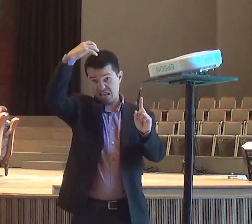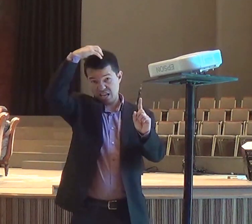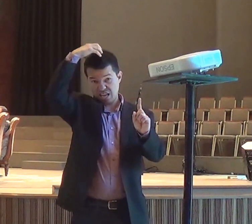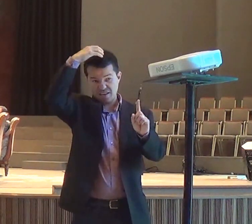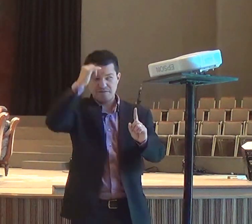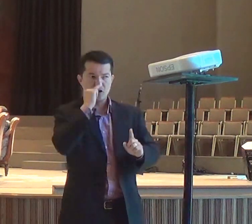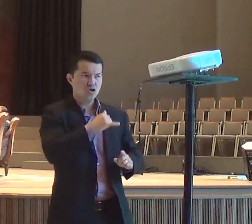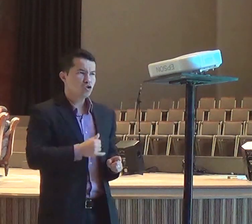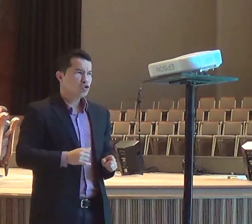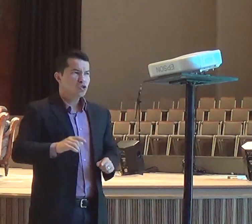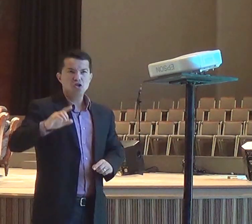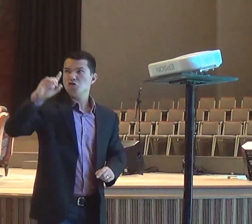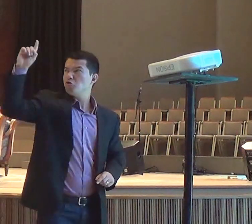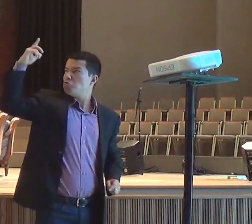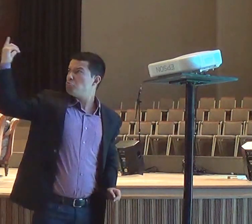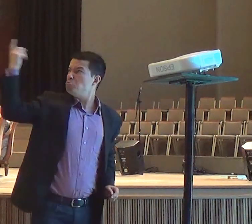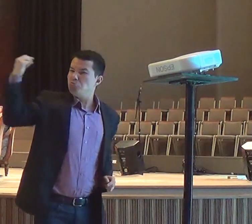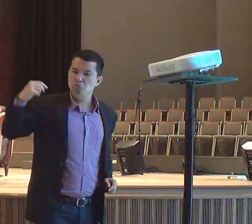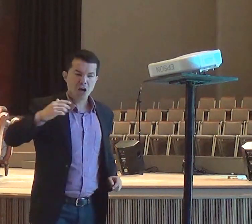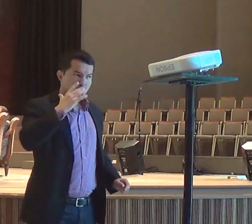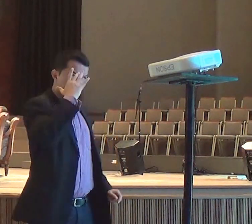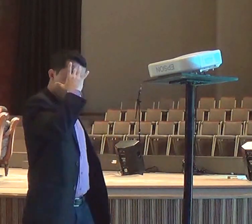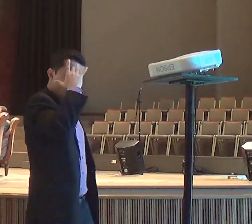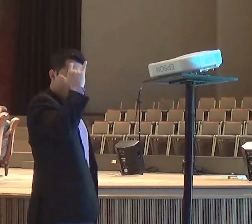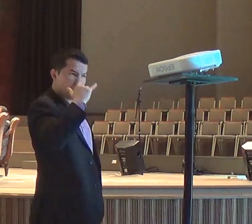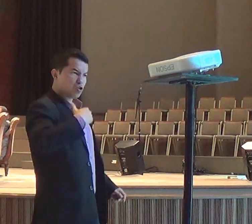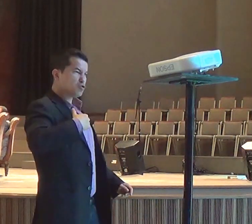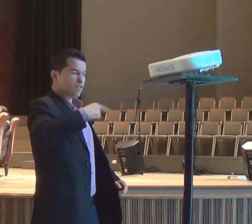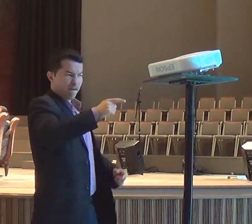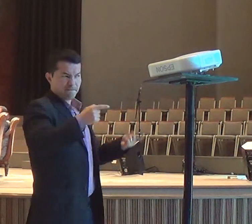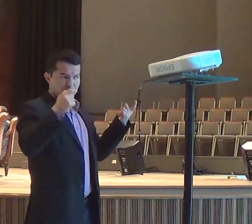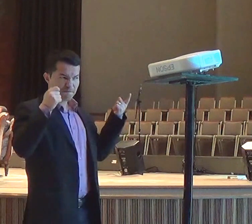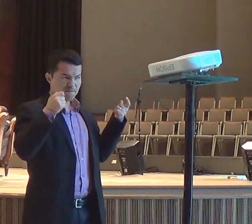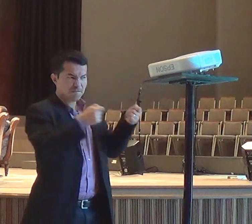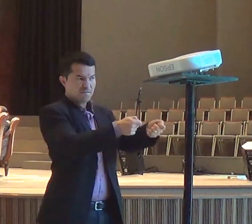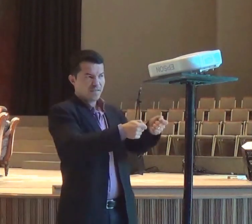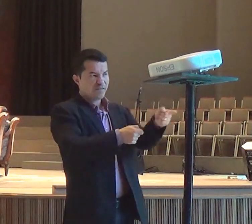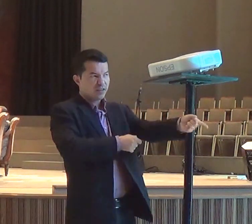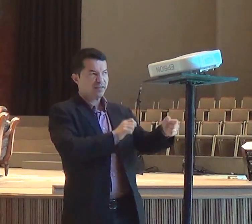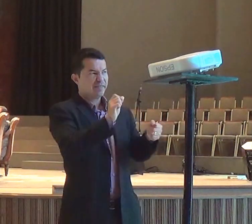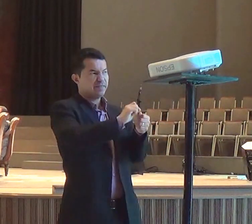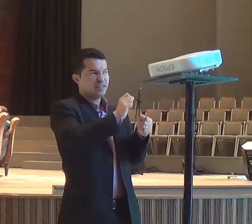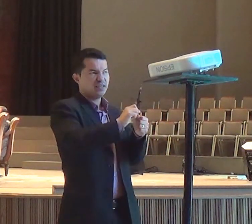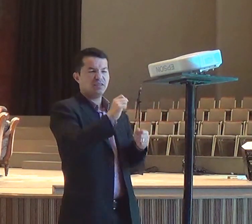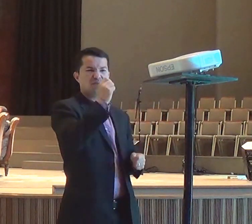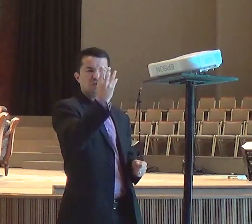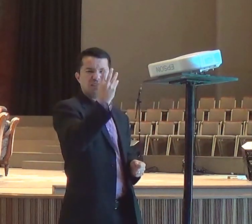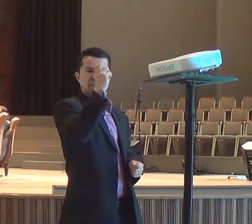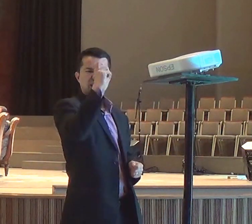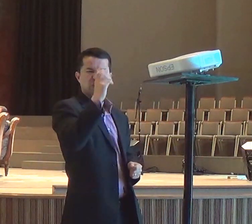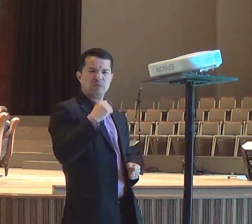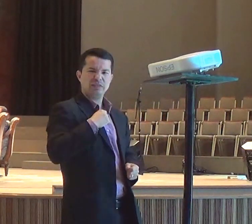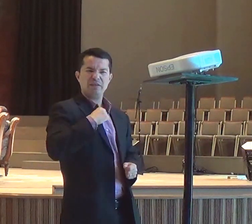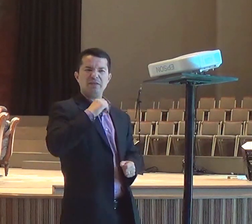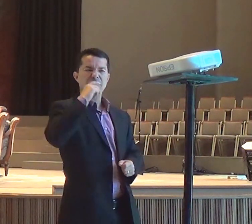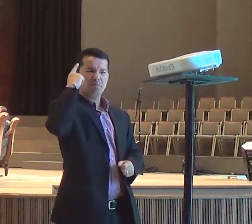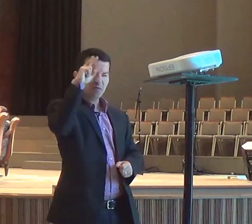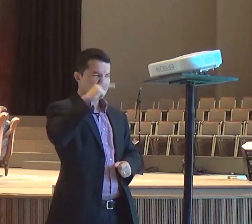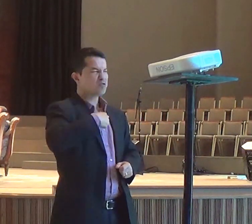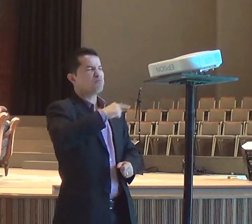amanhã, nesta hora, eu não fizer, com a sua vida, o que você fez, com a deles, Elias,